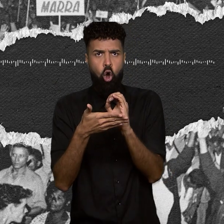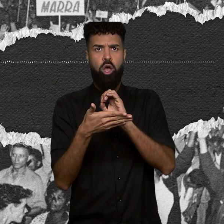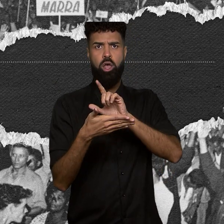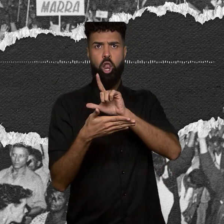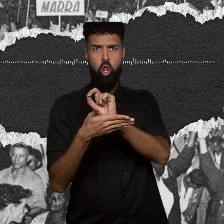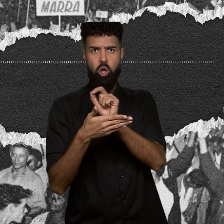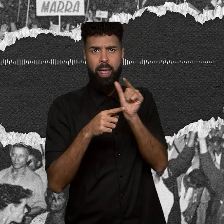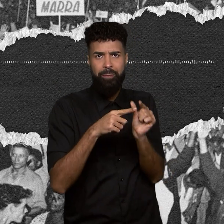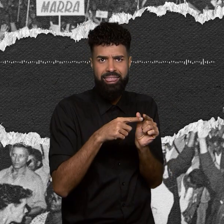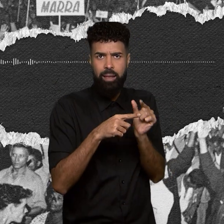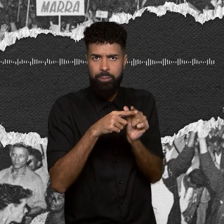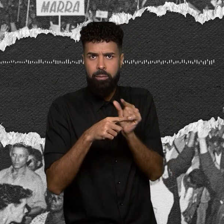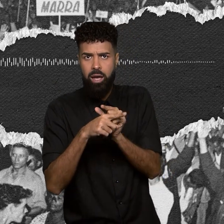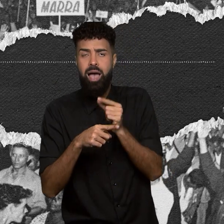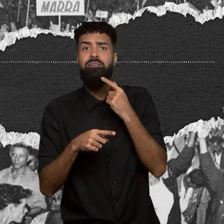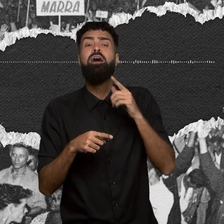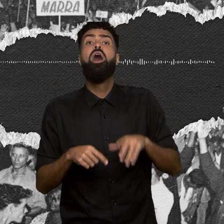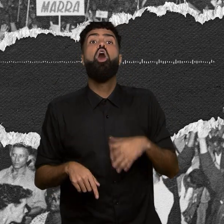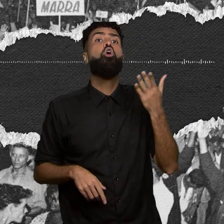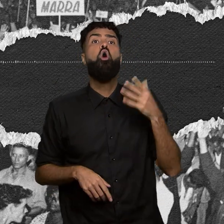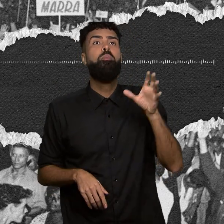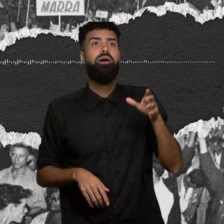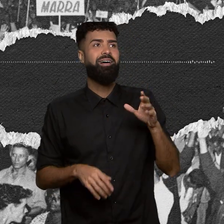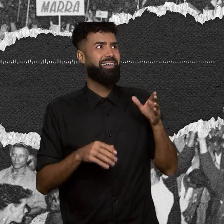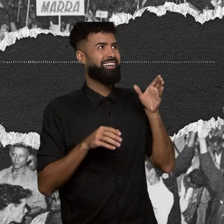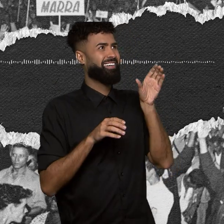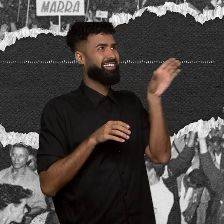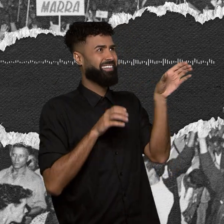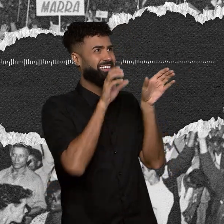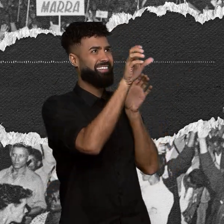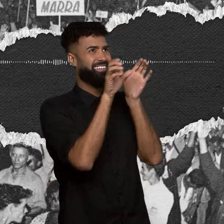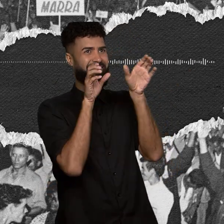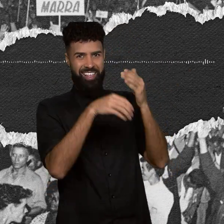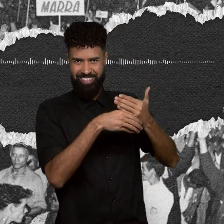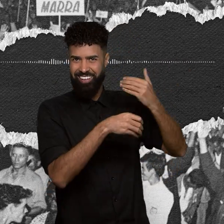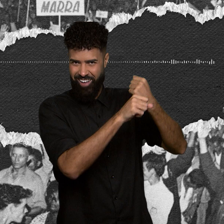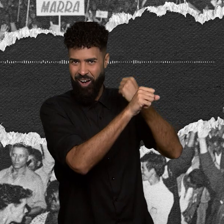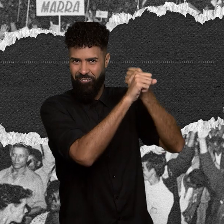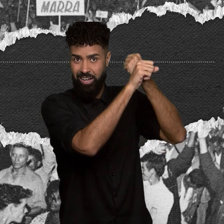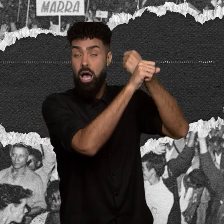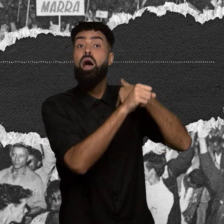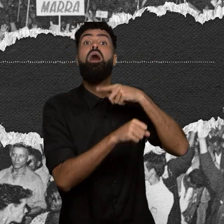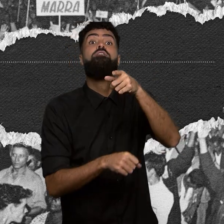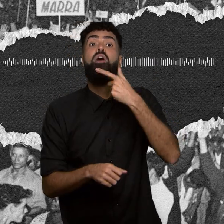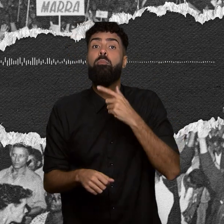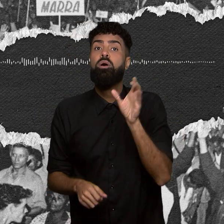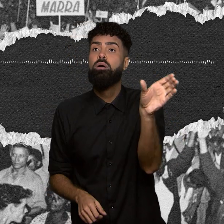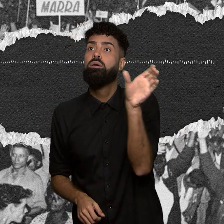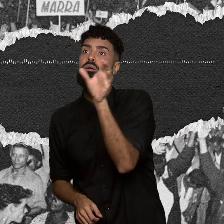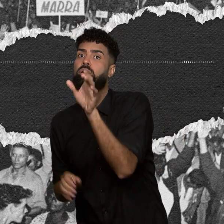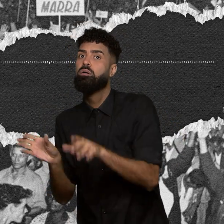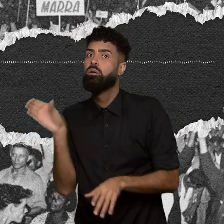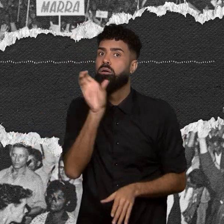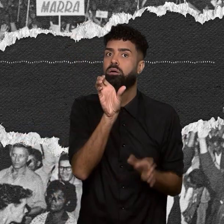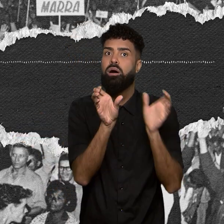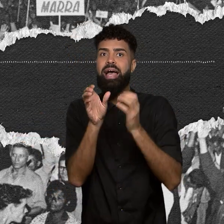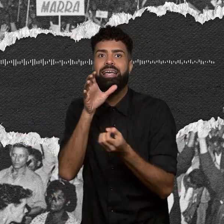combinar, como eles faziam na parede, as amarrações, para eles combinarem para formar outras palavras. Enfim, estou resumindo o processo.